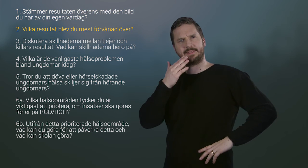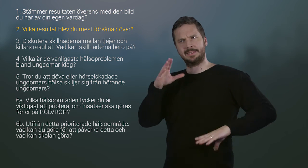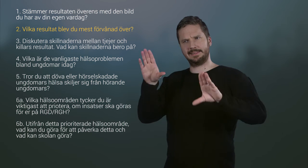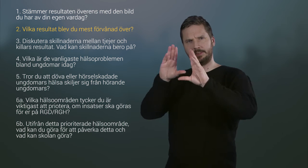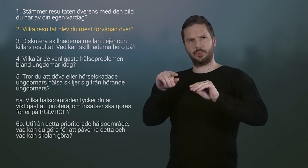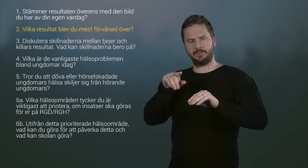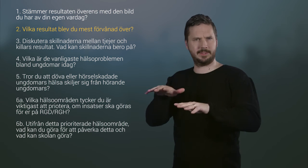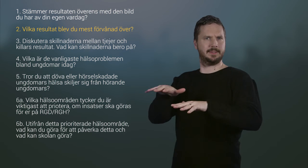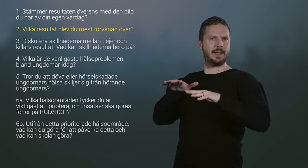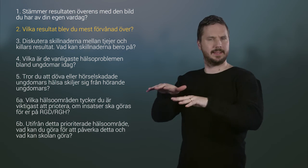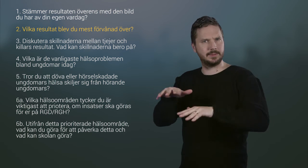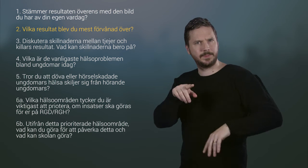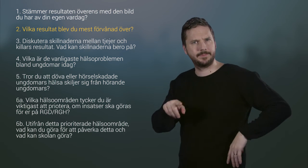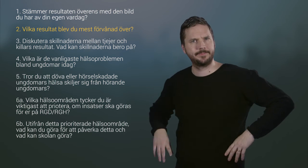Vilka resultat blev du mest förvånad över?